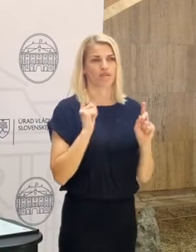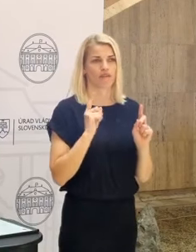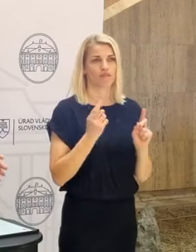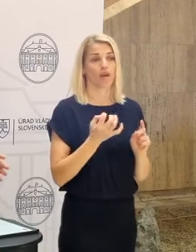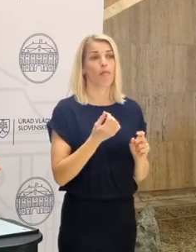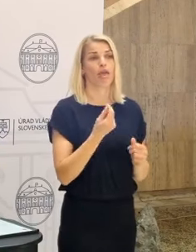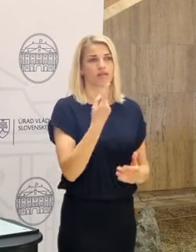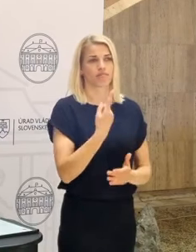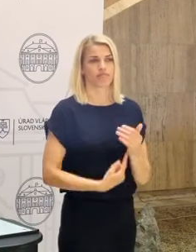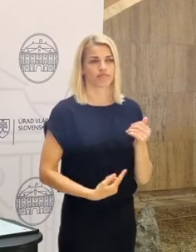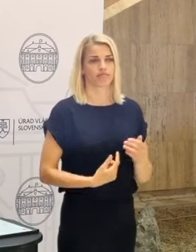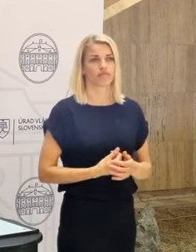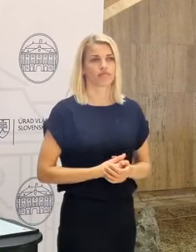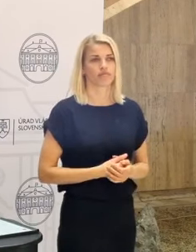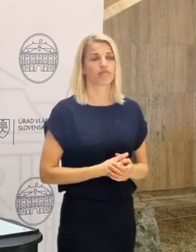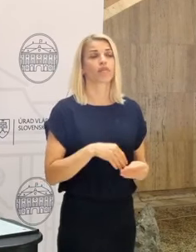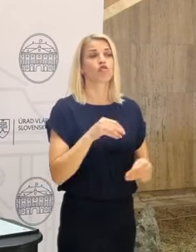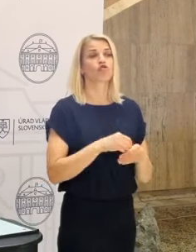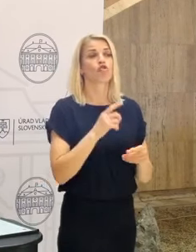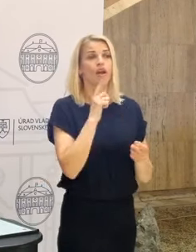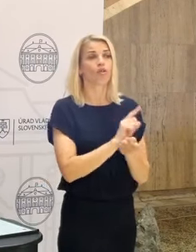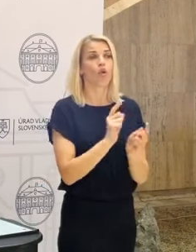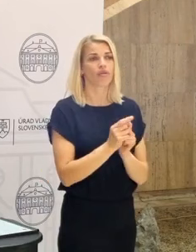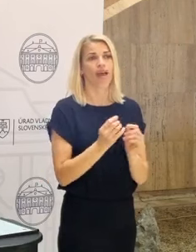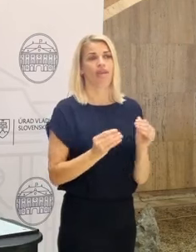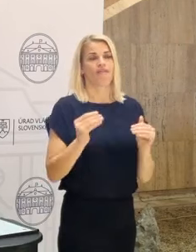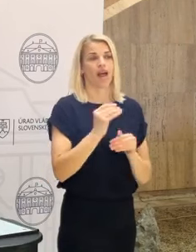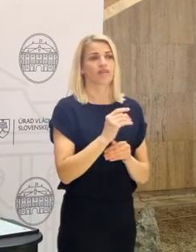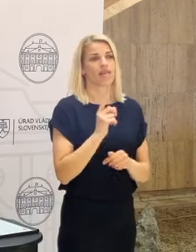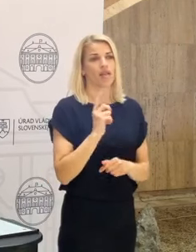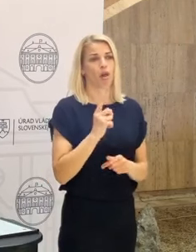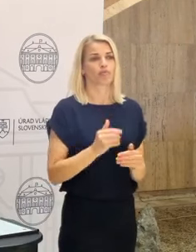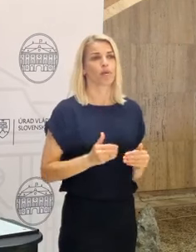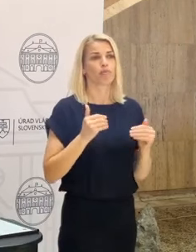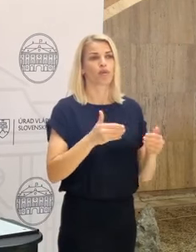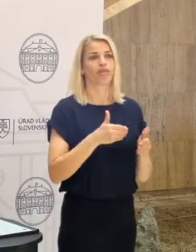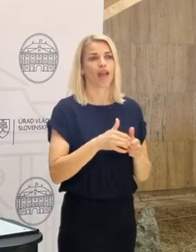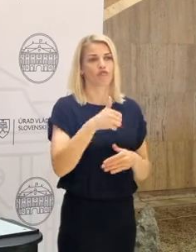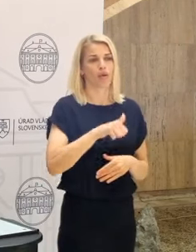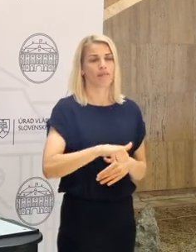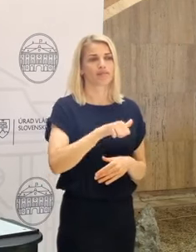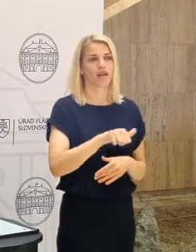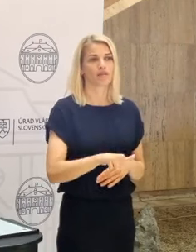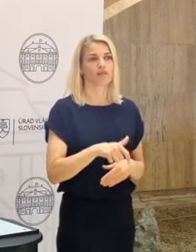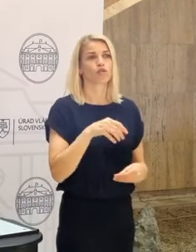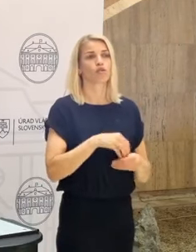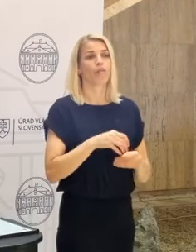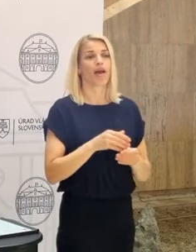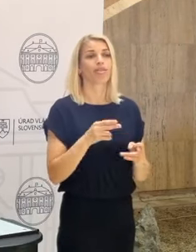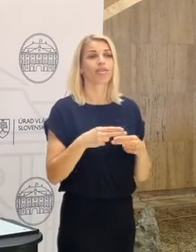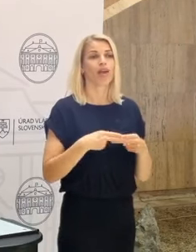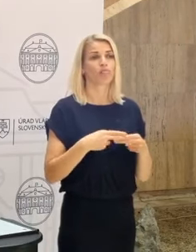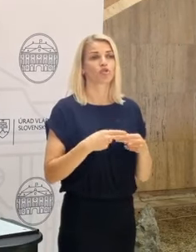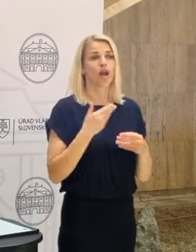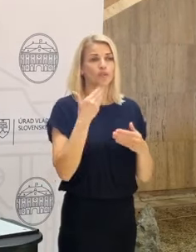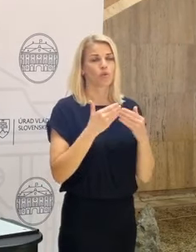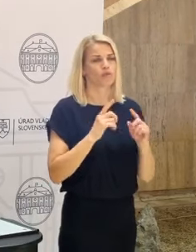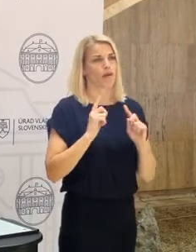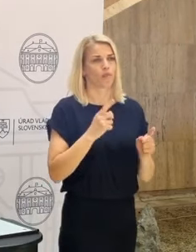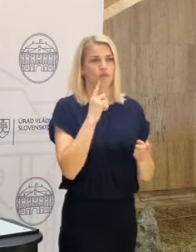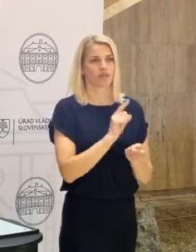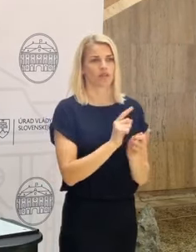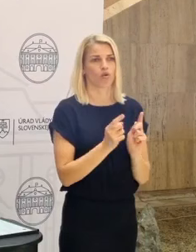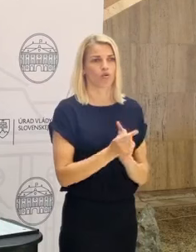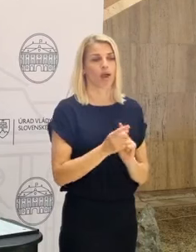o tie peniaze prídeme. Čiže dohoda je určite viac a nemalo by sa to posúvať už o ďalšie mesiace. Čiže na najbližšej schôdzi sa musíme dohodnúť.